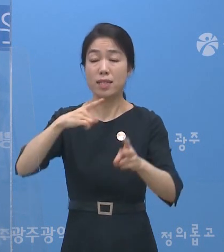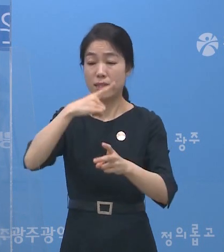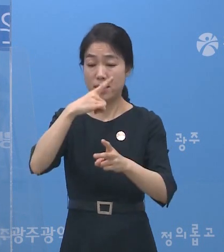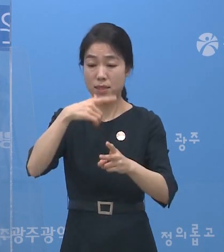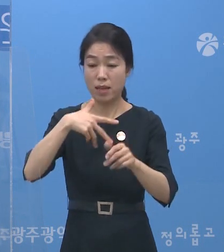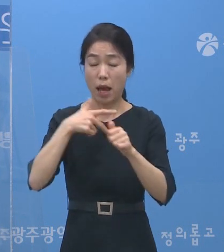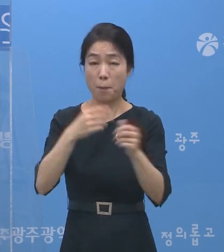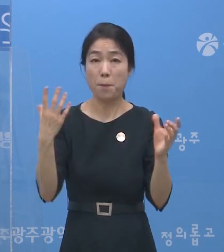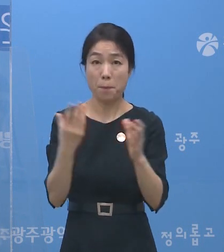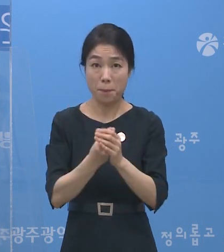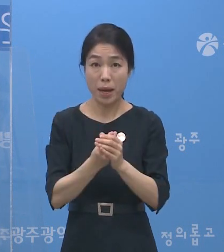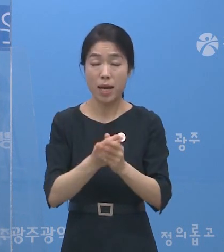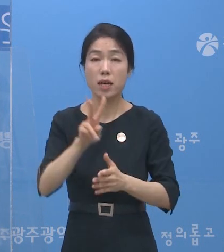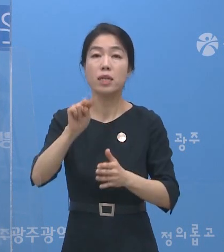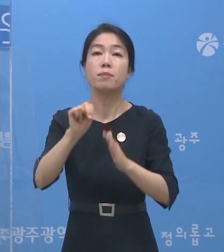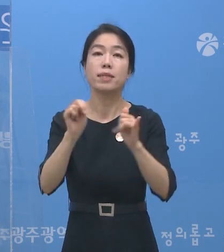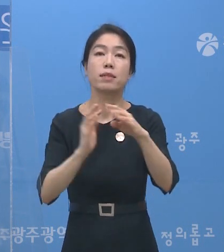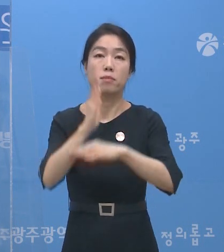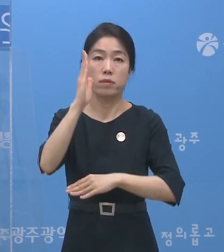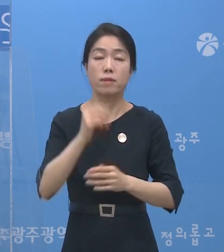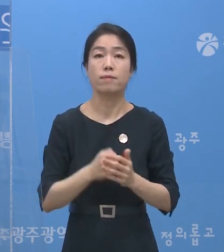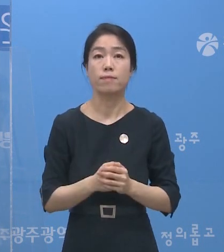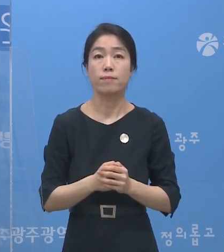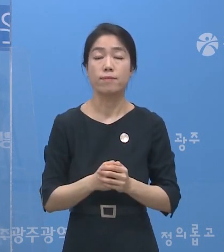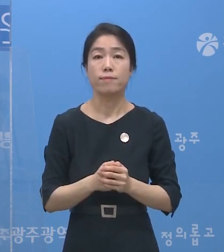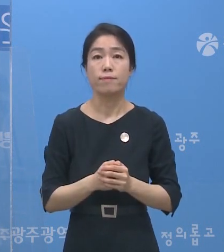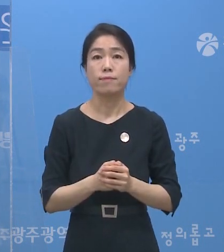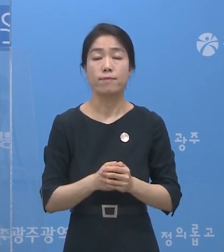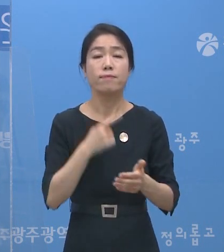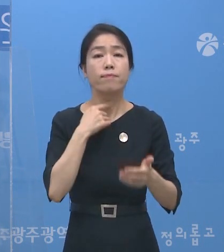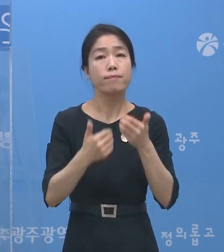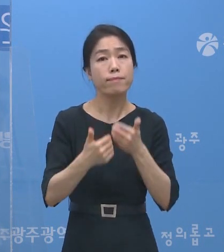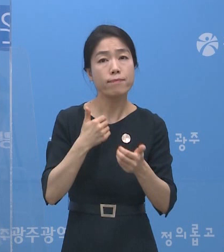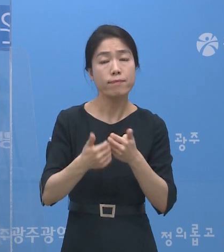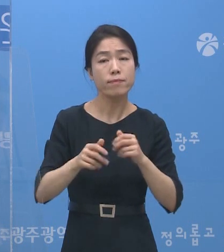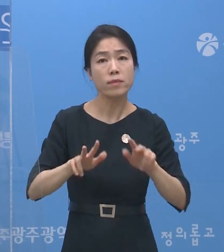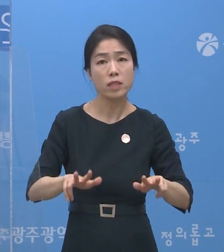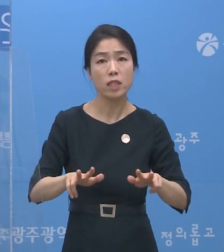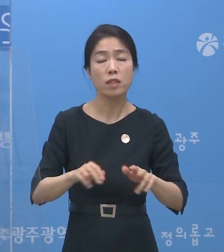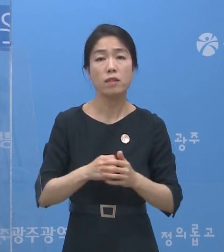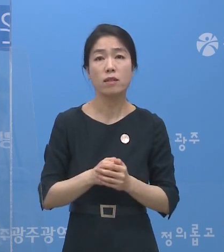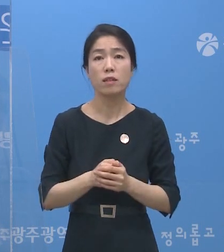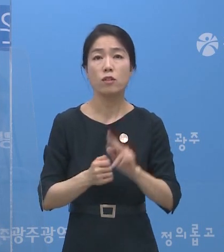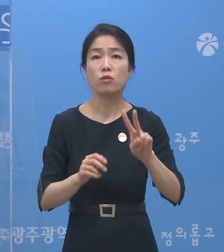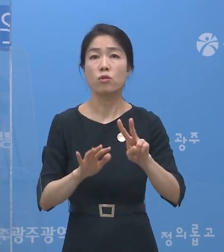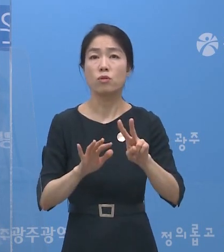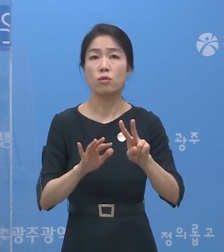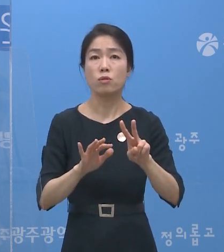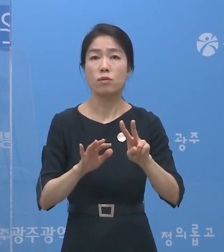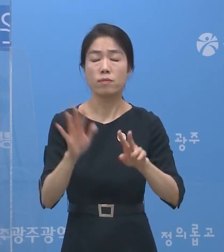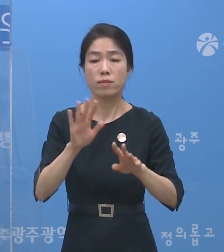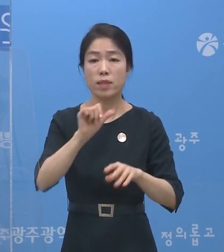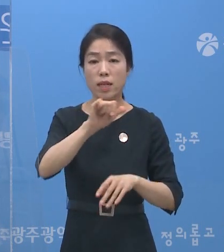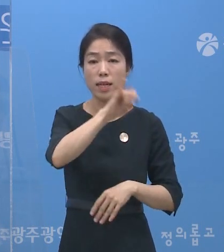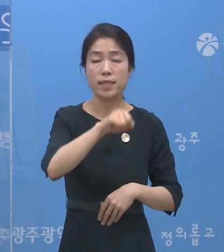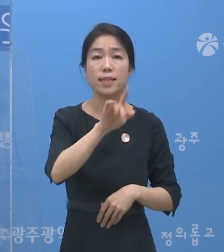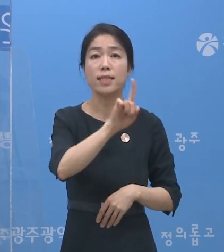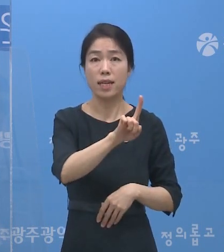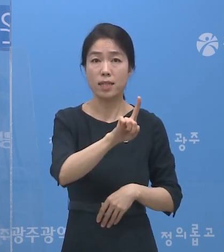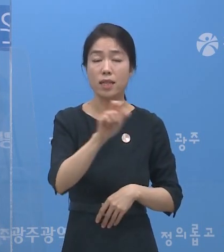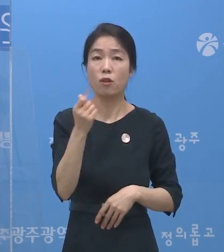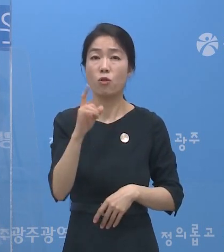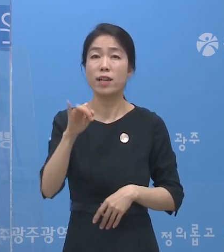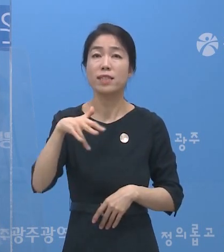완료자는 2만 명이 넘어섰습니다. 이상 반응은 지금 2명, 아스트라제네카 1명,